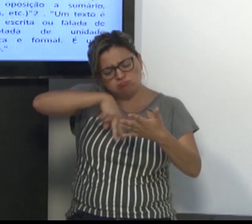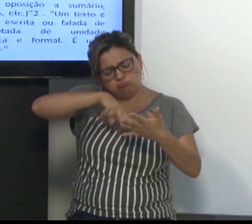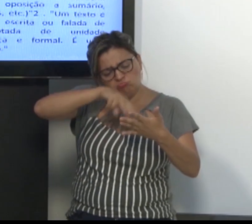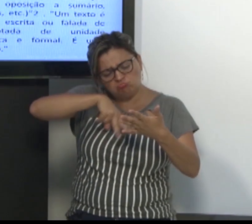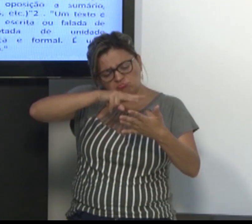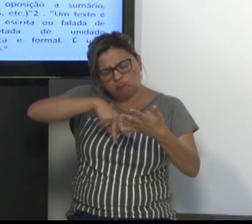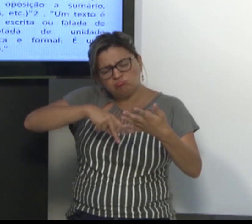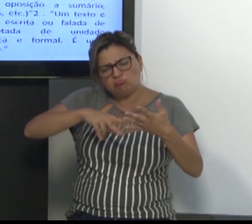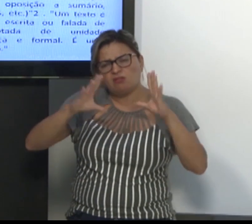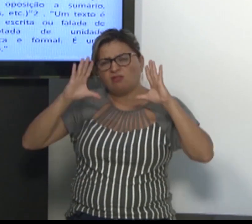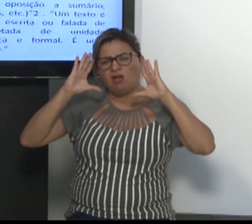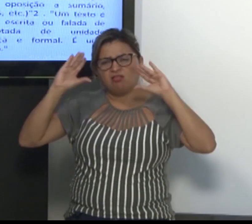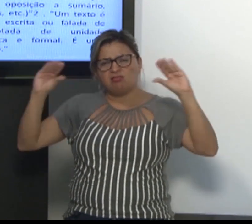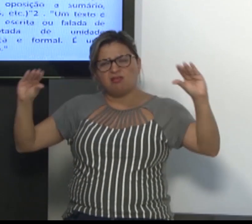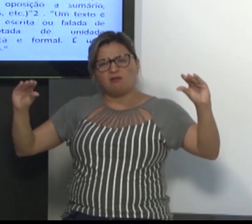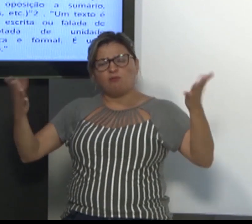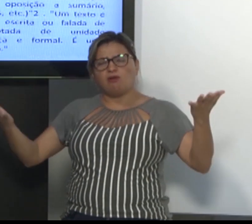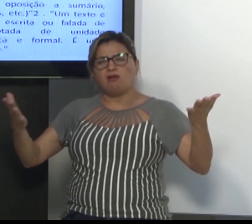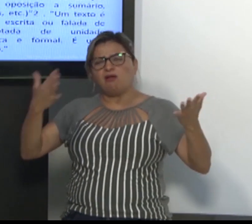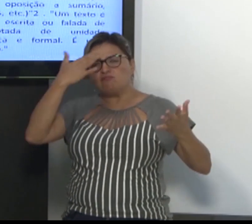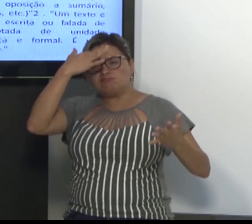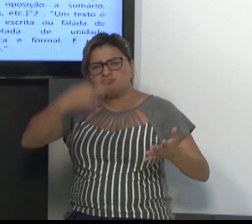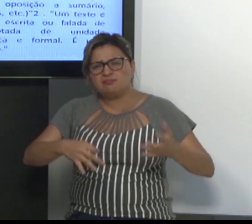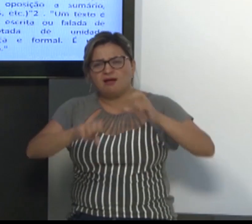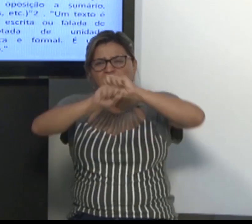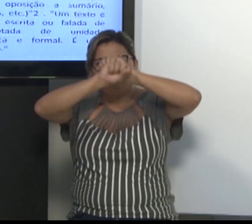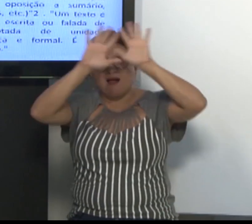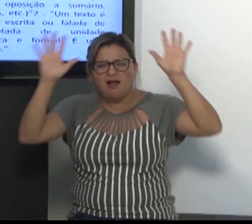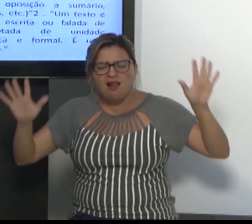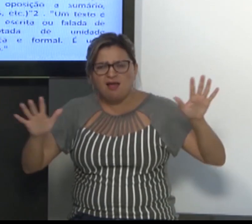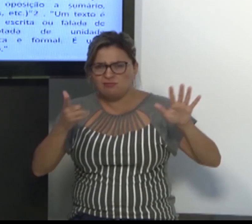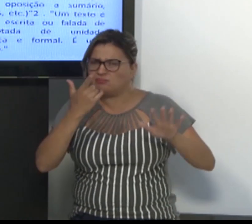Você consegue compreender com mais clareza o conteúdo.